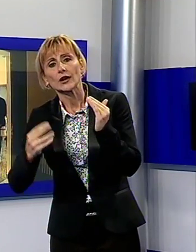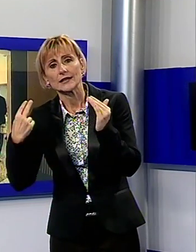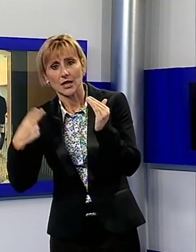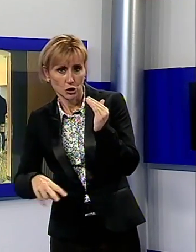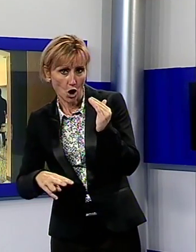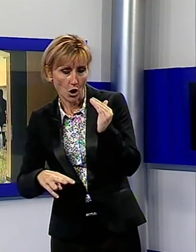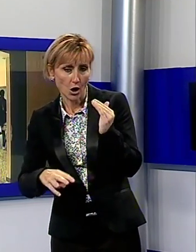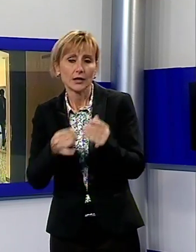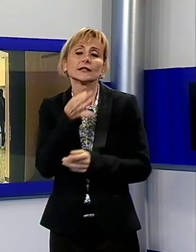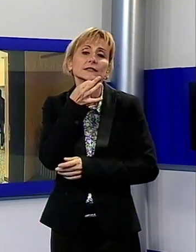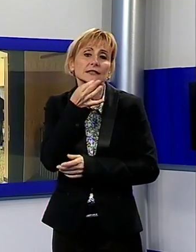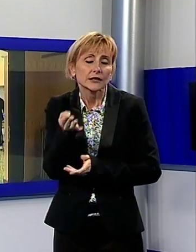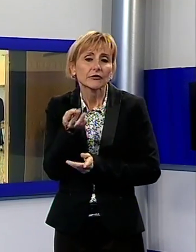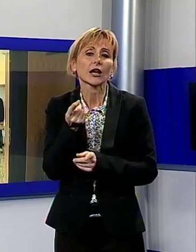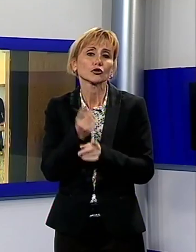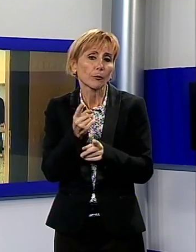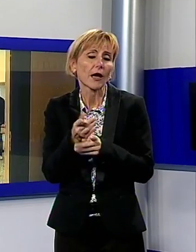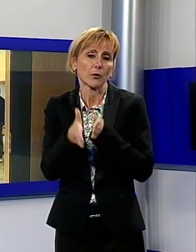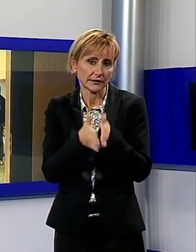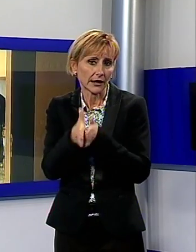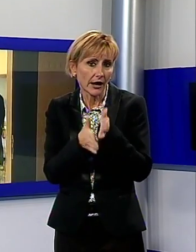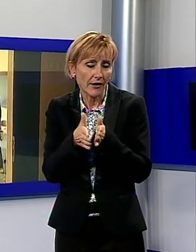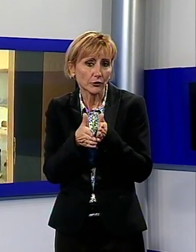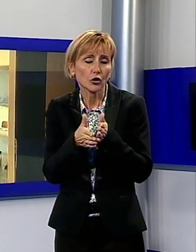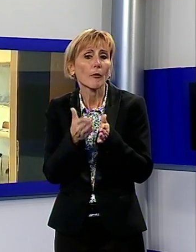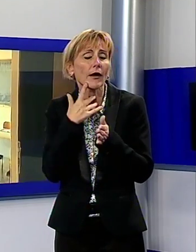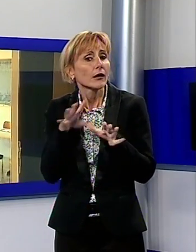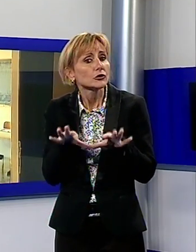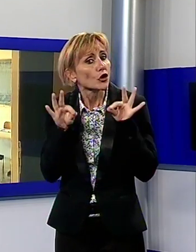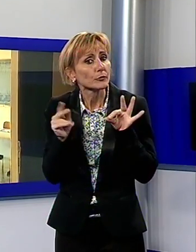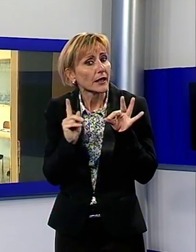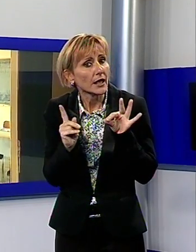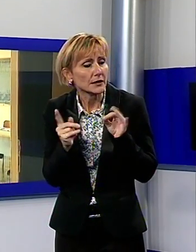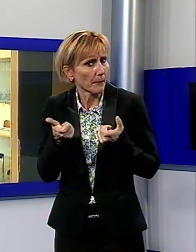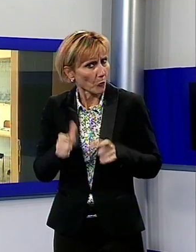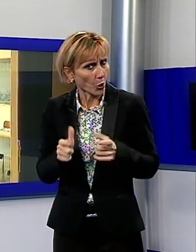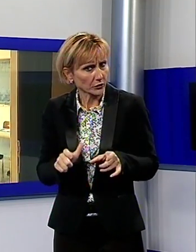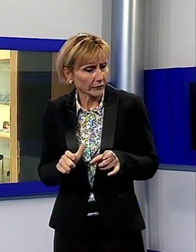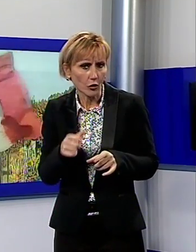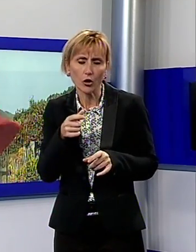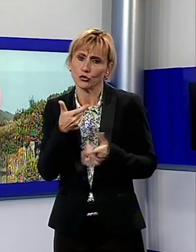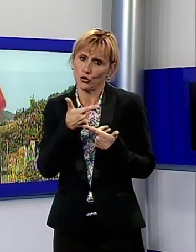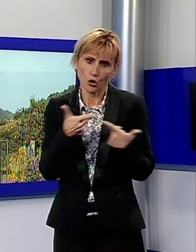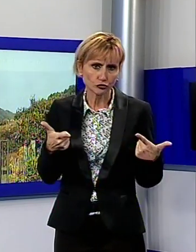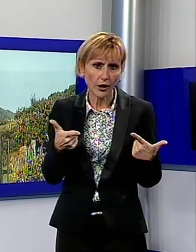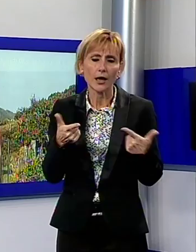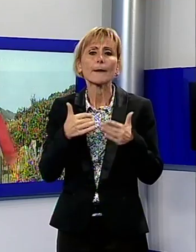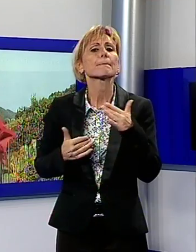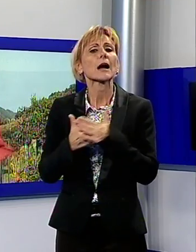Ci dicano quindi perché non si dovrebbe completare la fusione dei nostri tre comuni, visto che la maggioranza dei cittadini ci ha dato mandato per